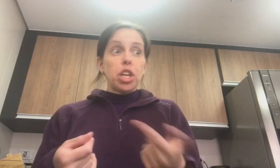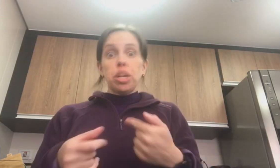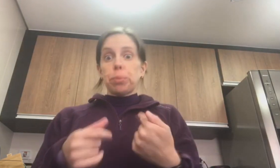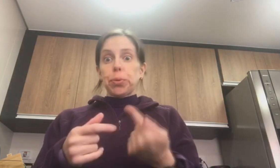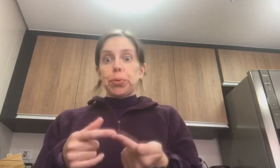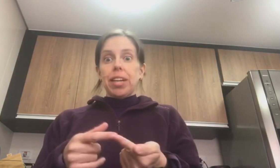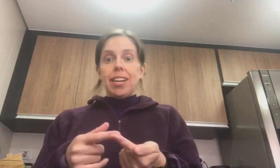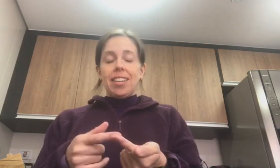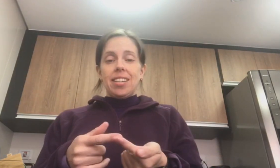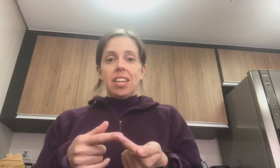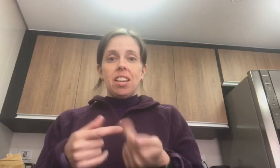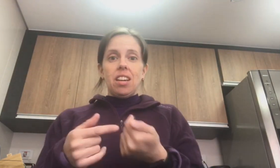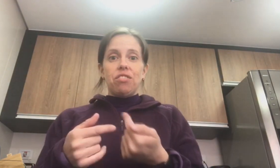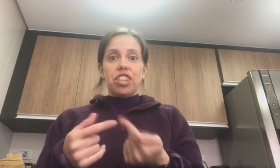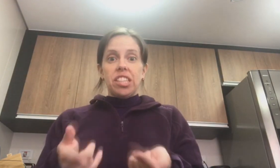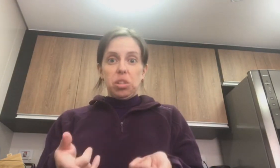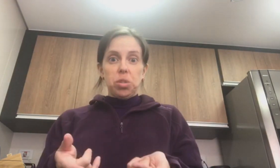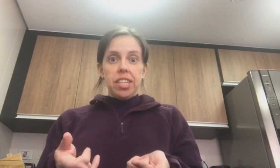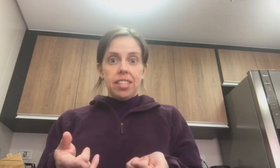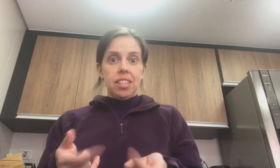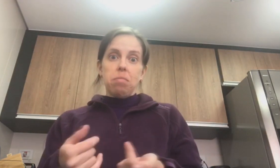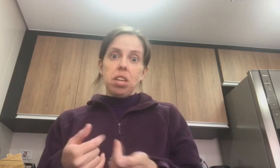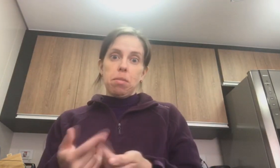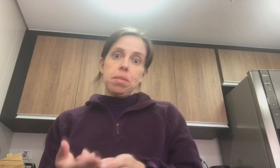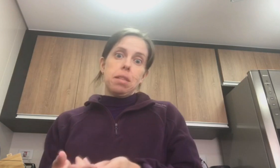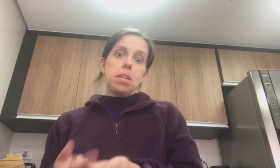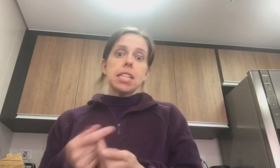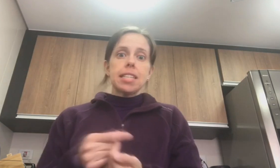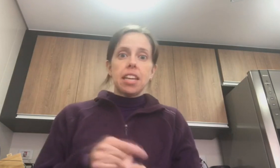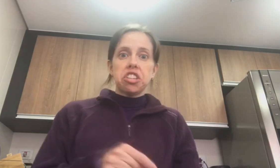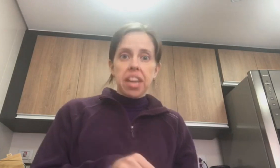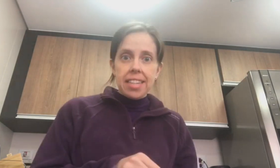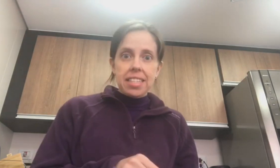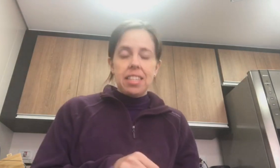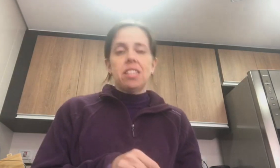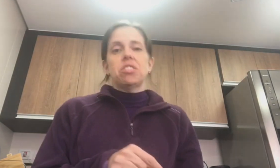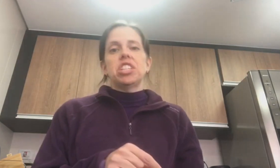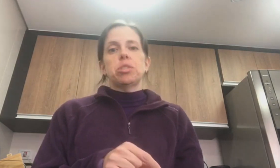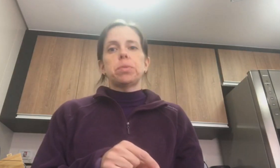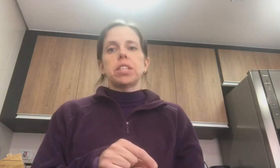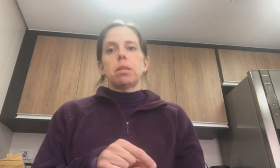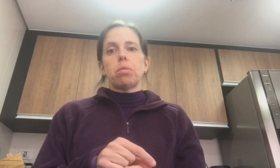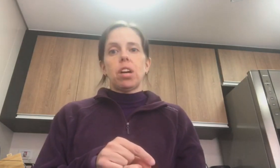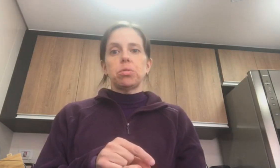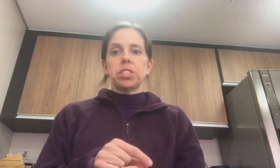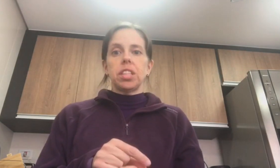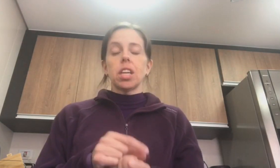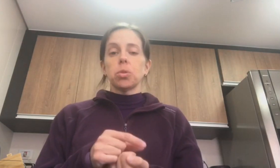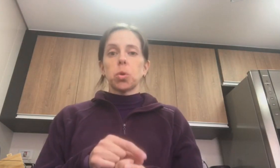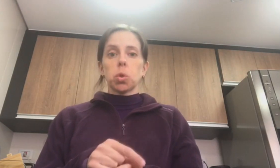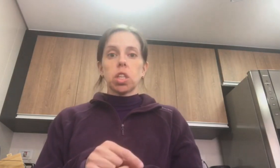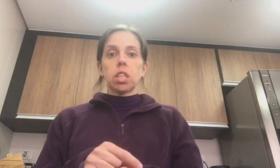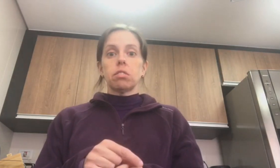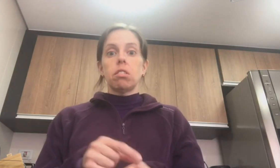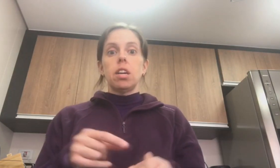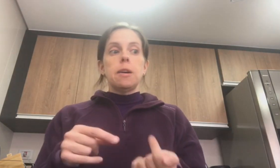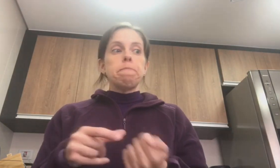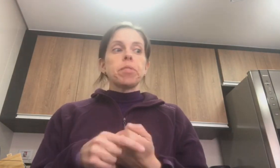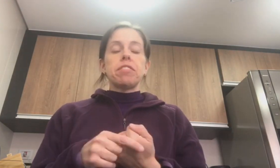E procurar fornecedores em meio à pandemia sem sair de casa. Então, gente, por exemplo, lá cozinha, eu tô cotando e